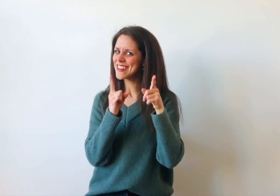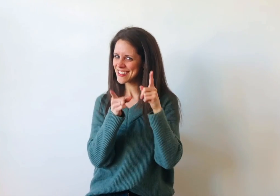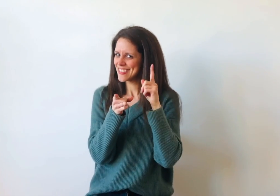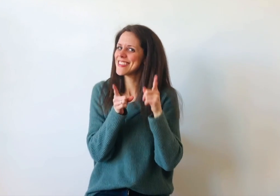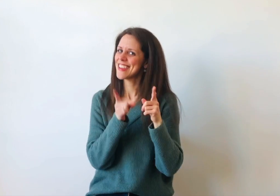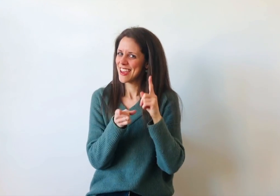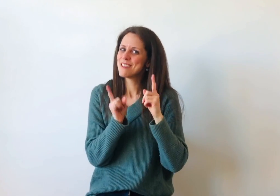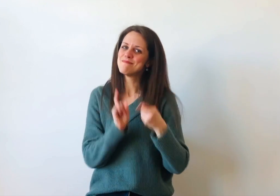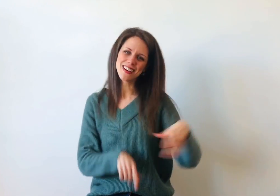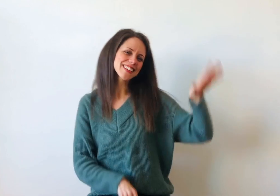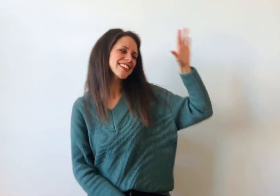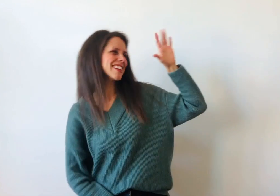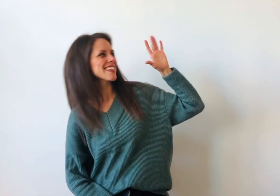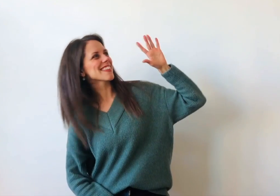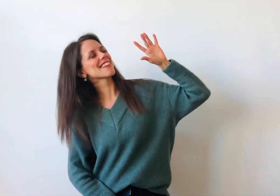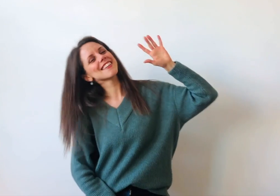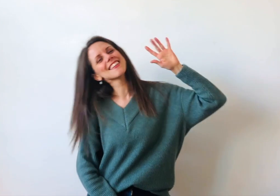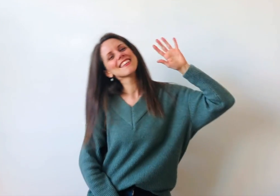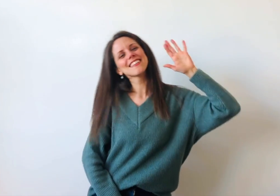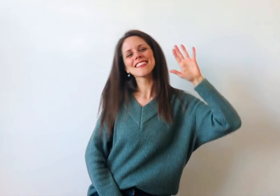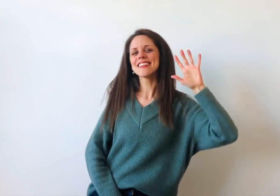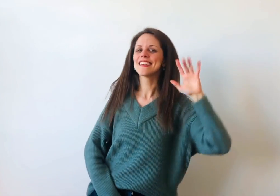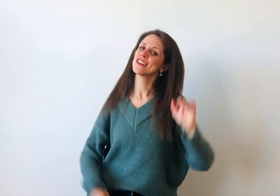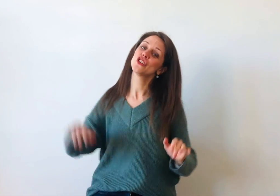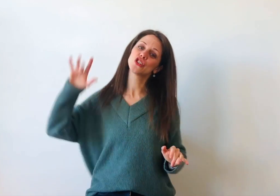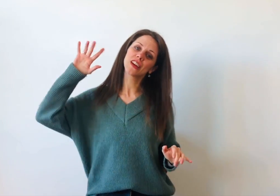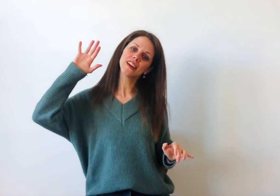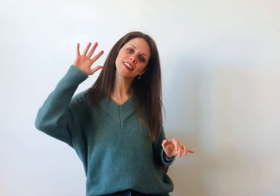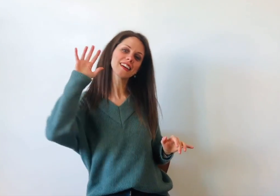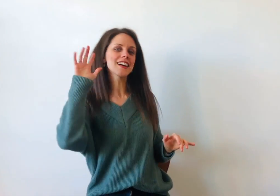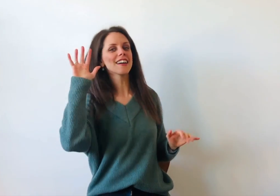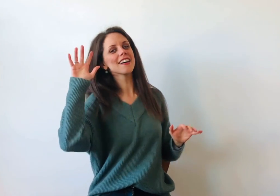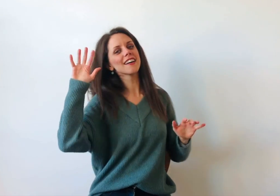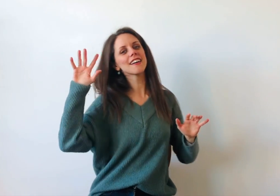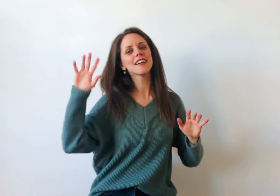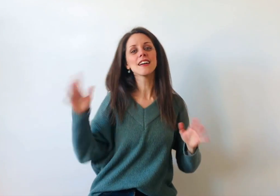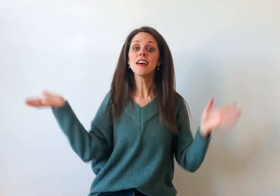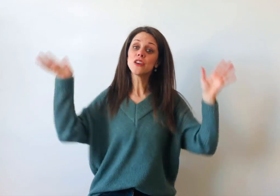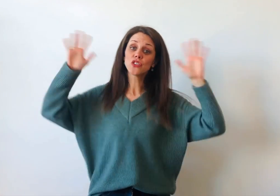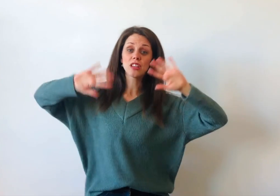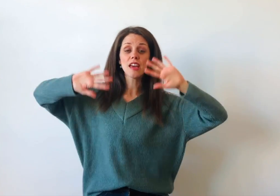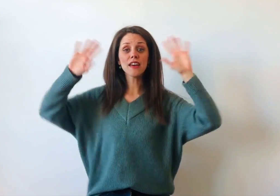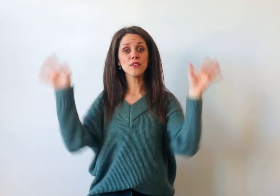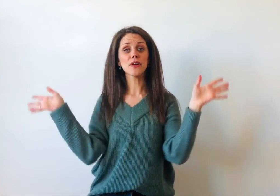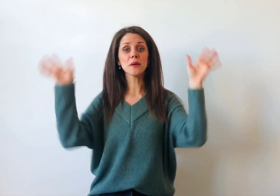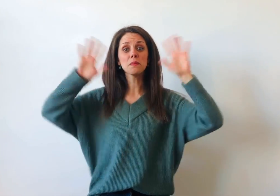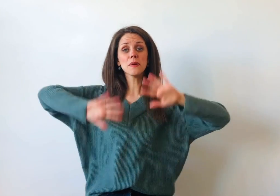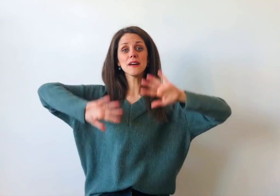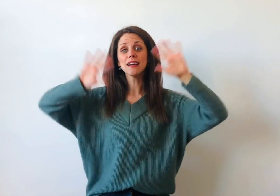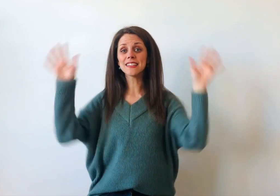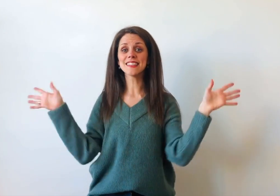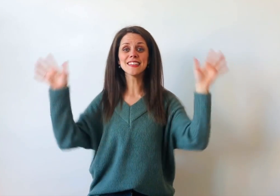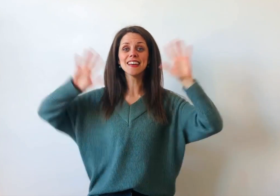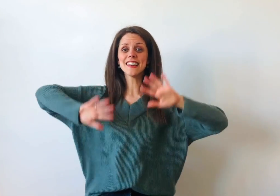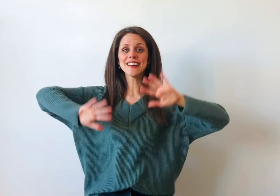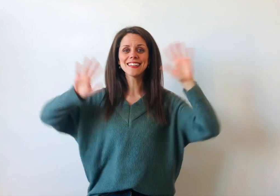Mão direita e esquerda Servem para cenar